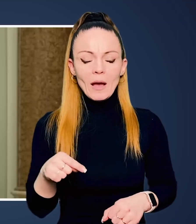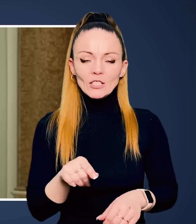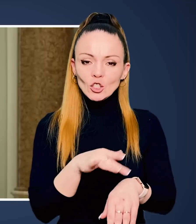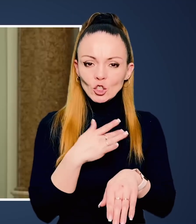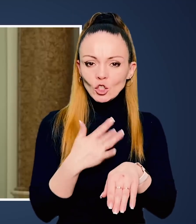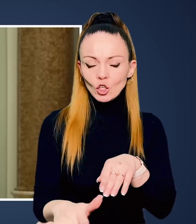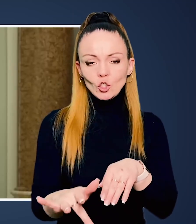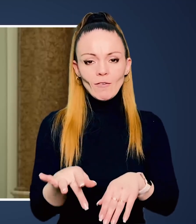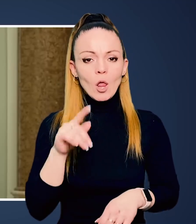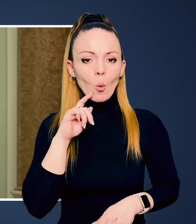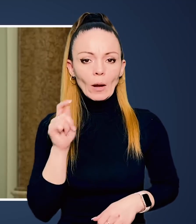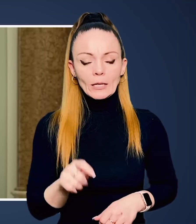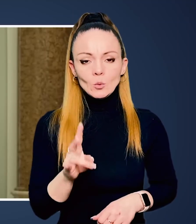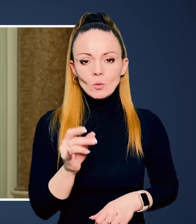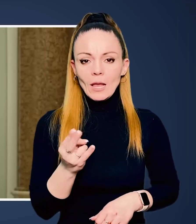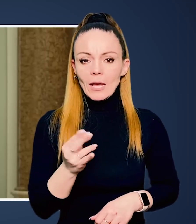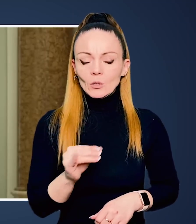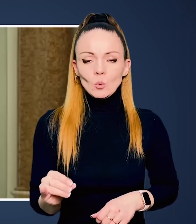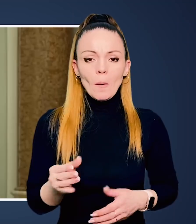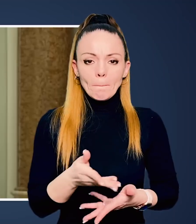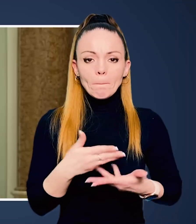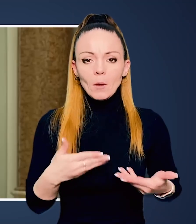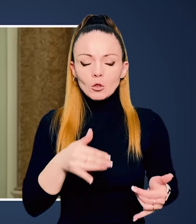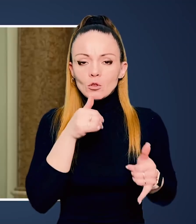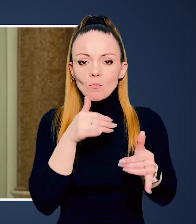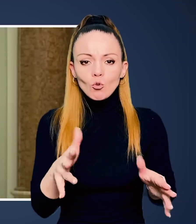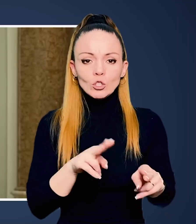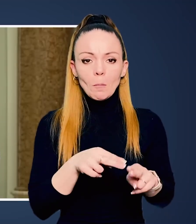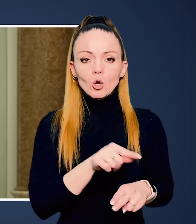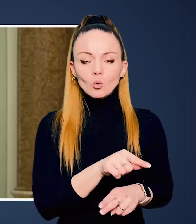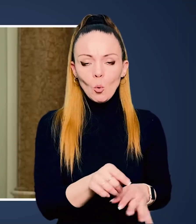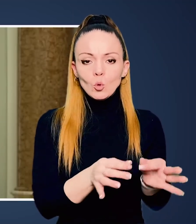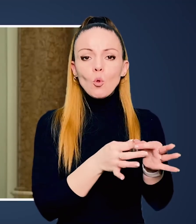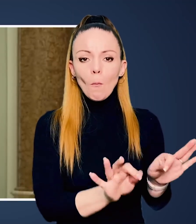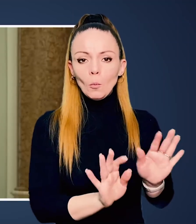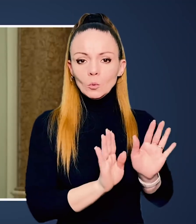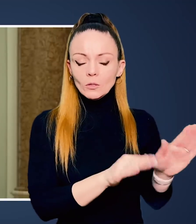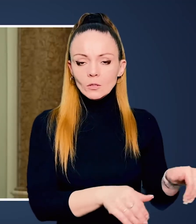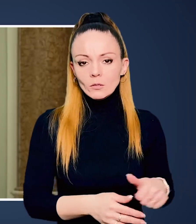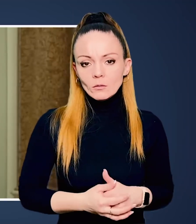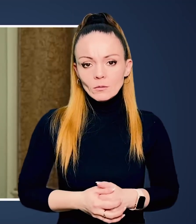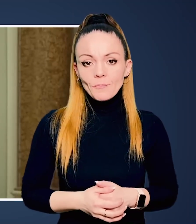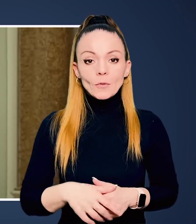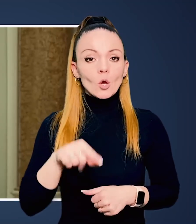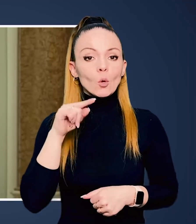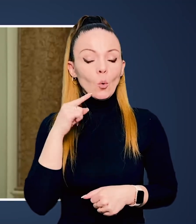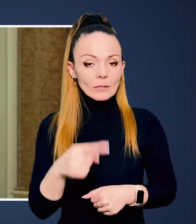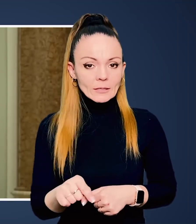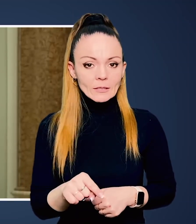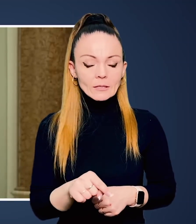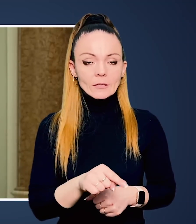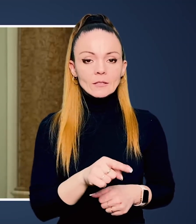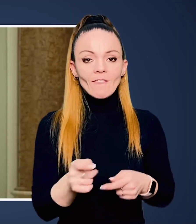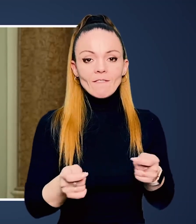свідомо знищували українську націю. Ми не можемо цього допустити.